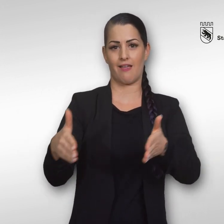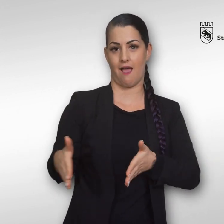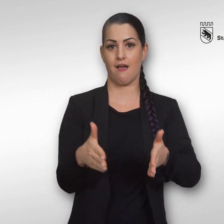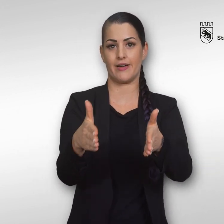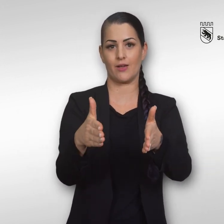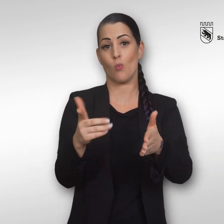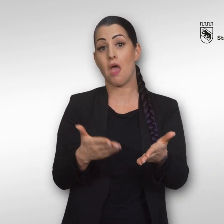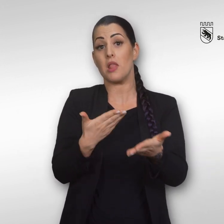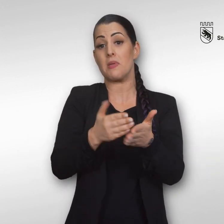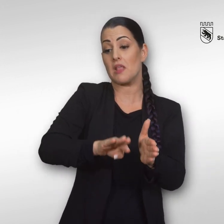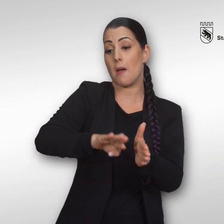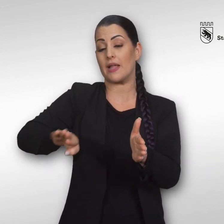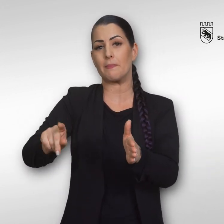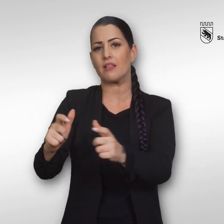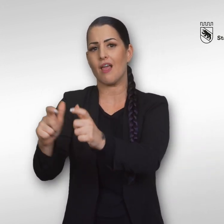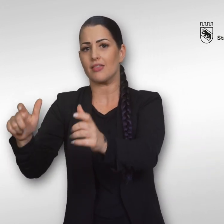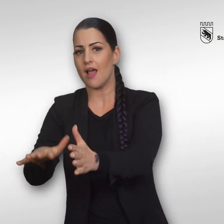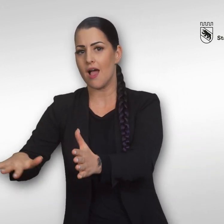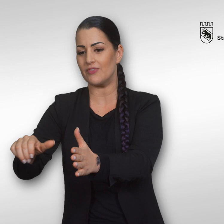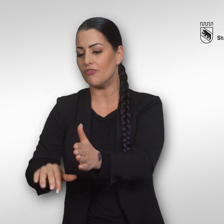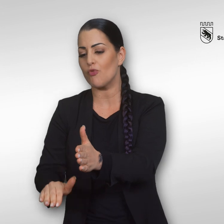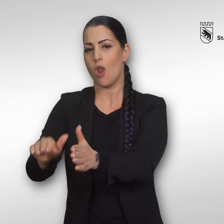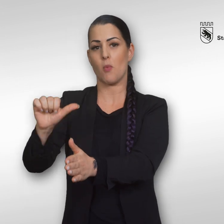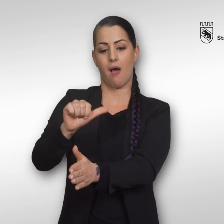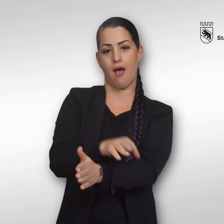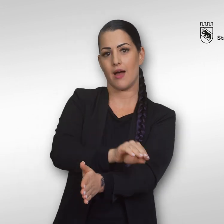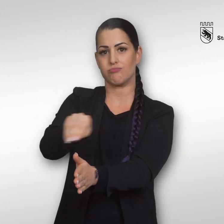abgetrennten, mit Aarewasser befüllten Anlagen eine kühle Erfrischung.